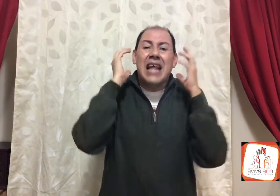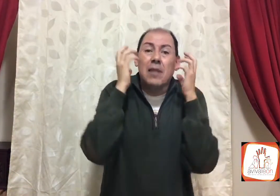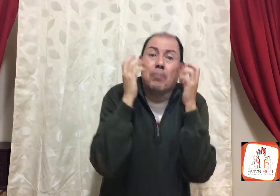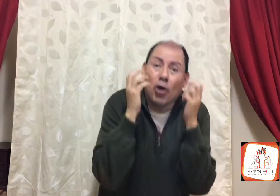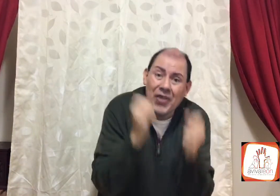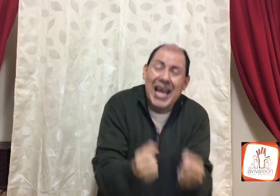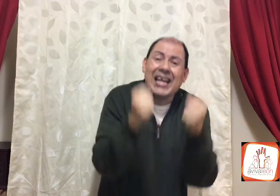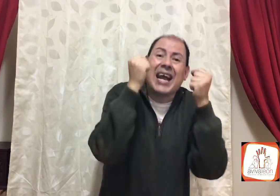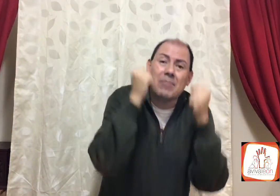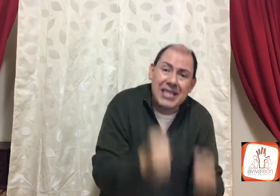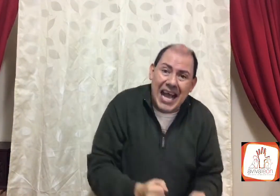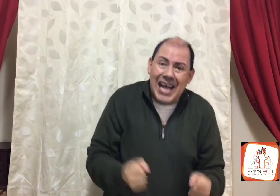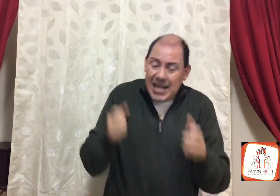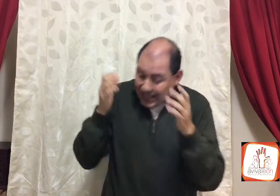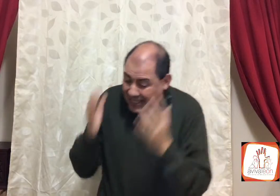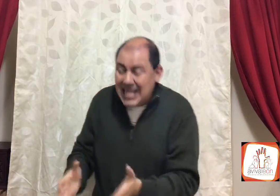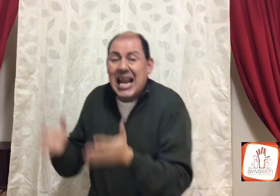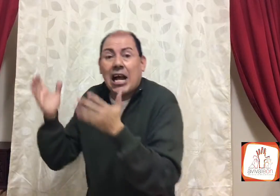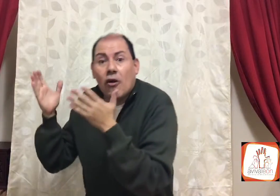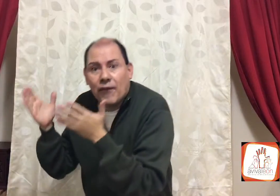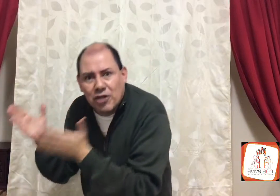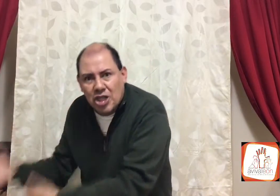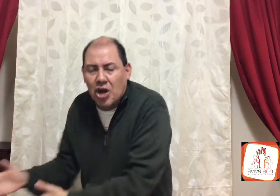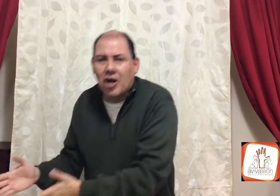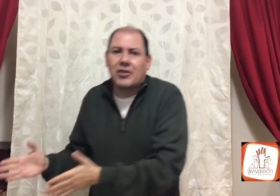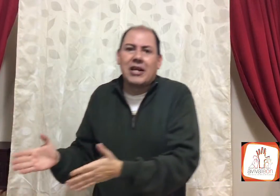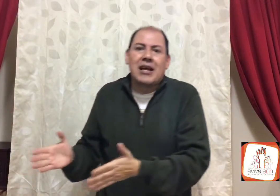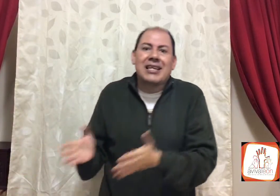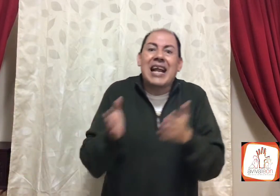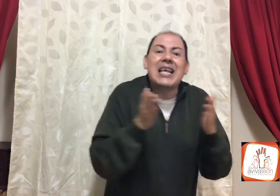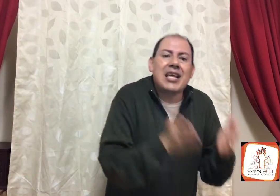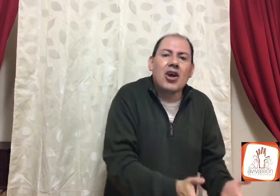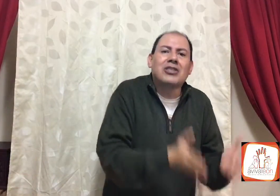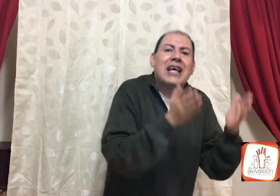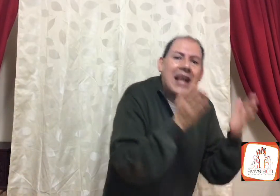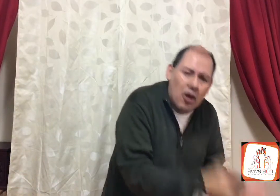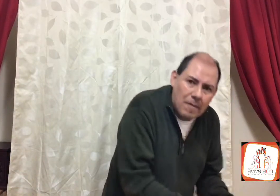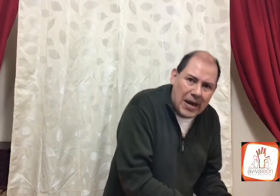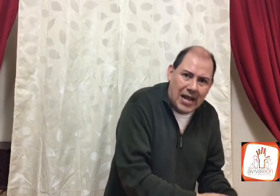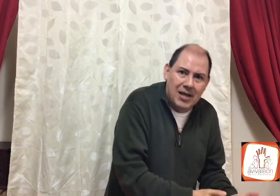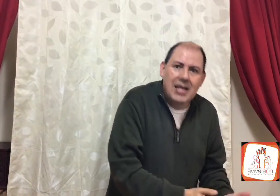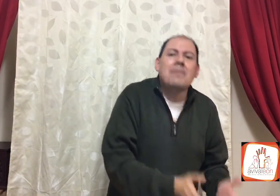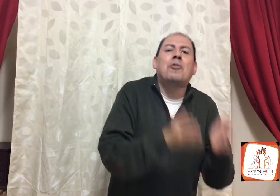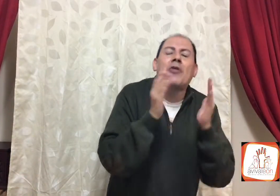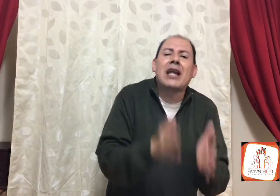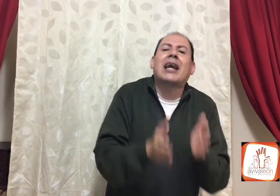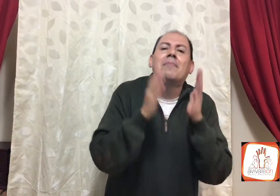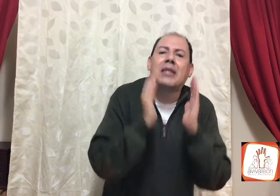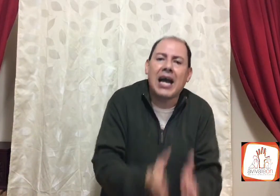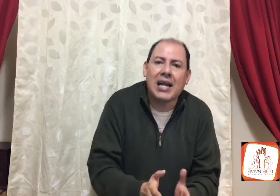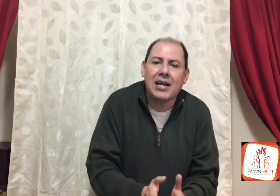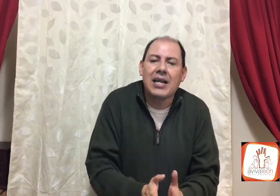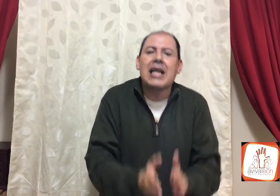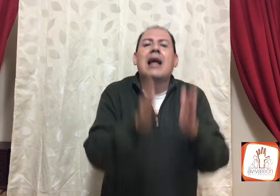el poder caminar, sin la confusión, religiosa del hombre, y poder caminar, en la